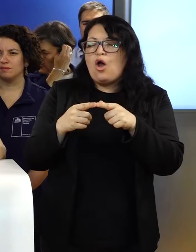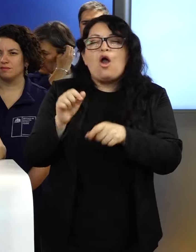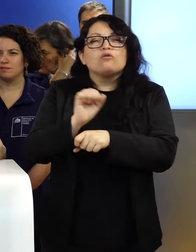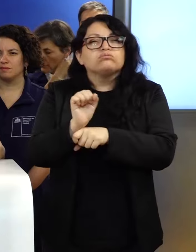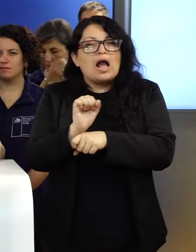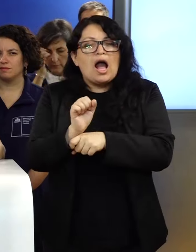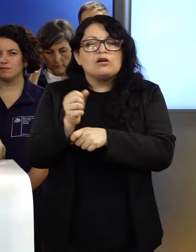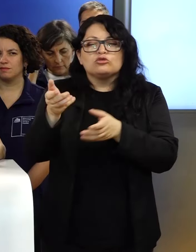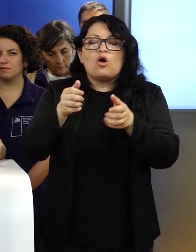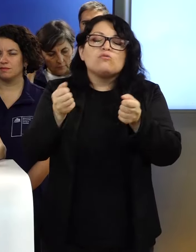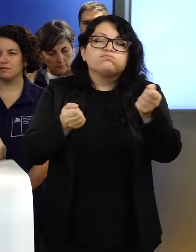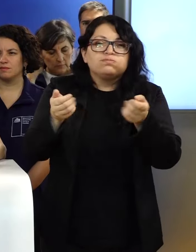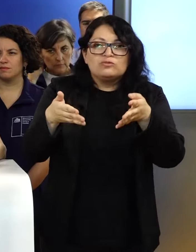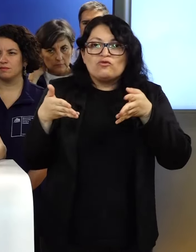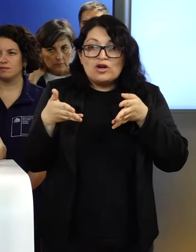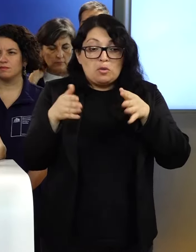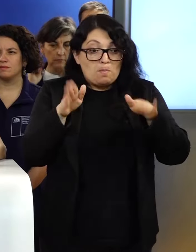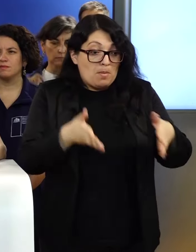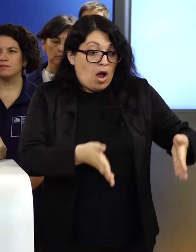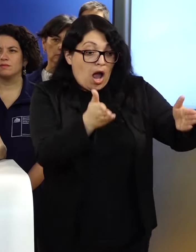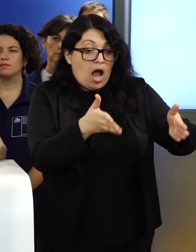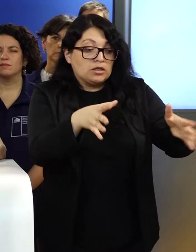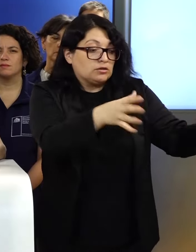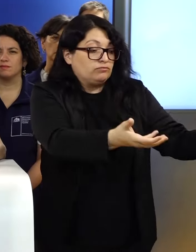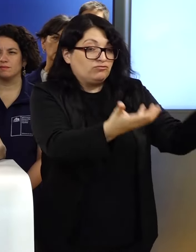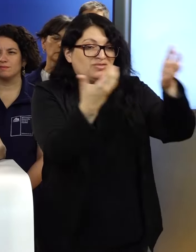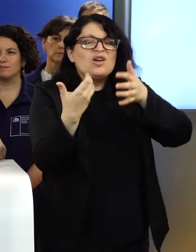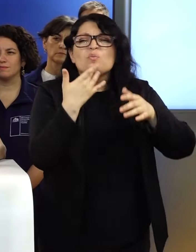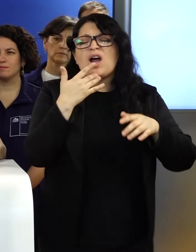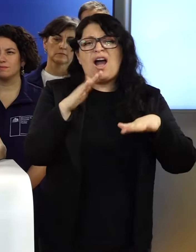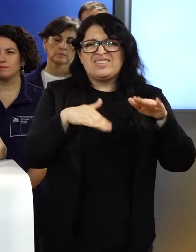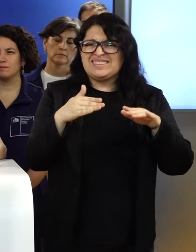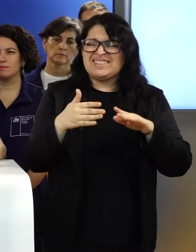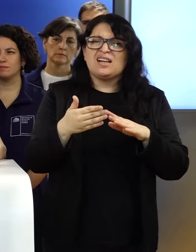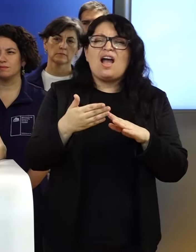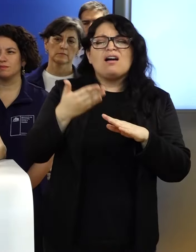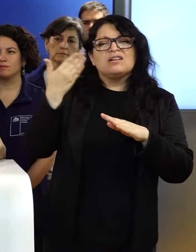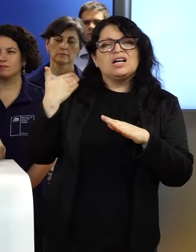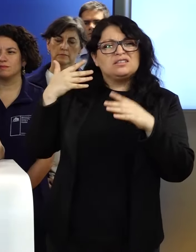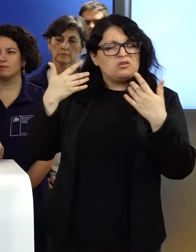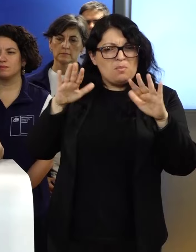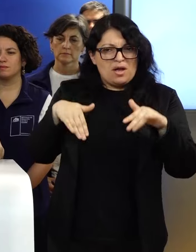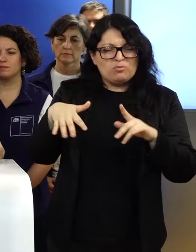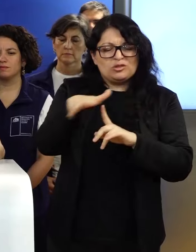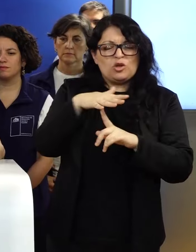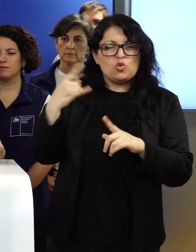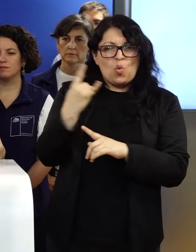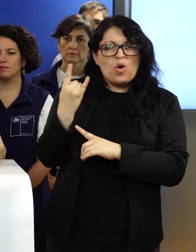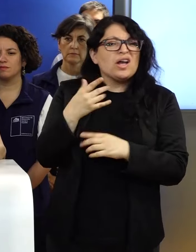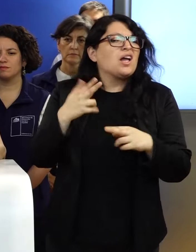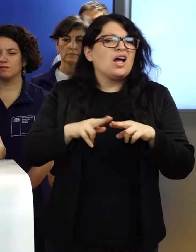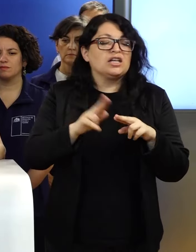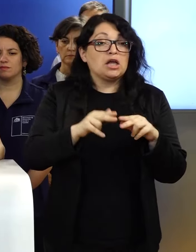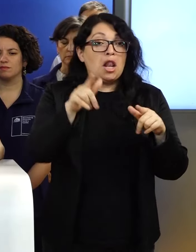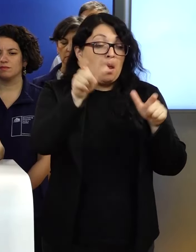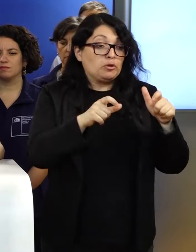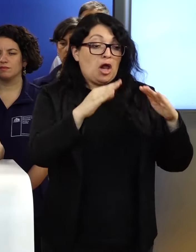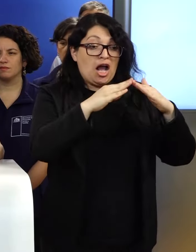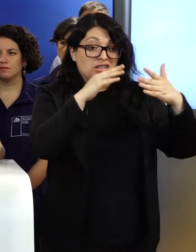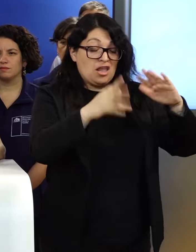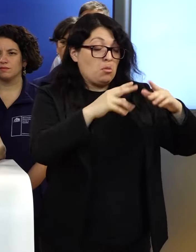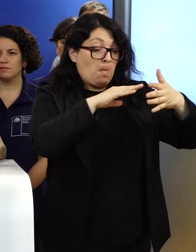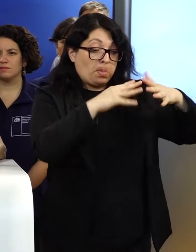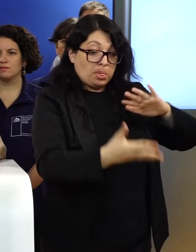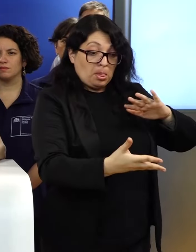vías. Uno de los problemas que hemos tenido en muchas de las emergencias que hemos vivido el último tiempo es que las personas despejan sus terrenos pero